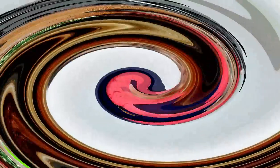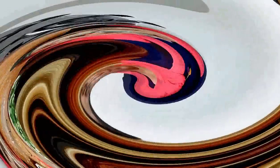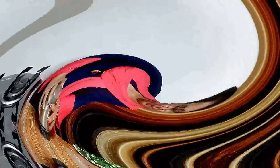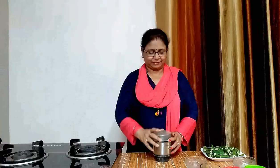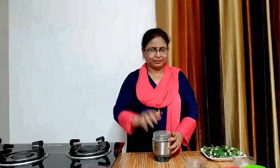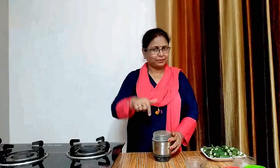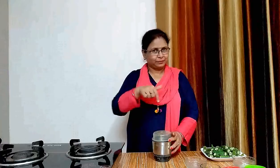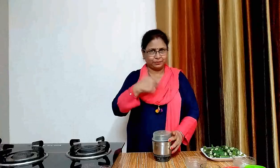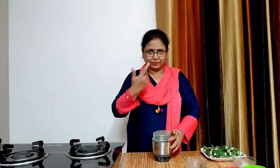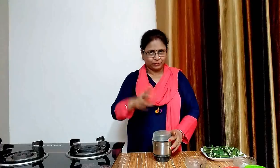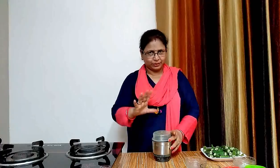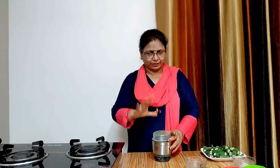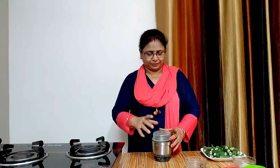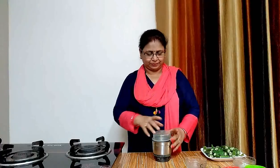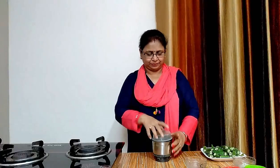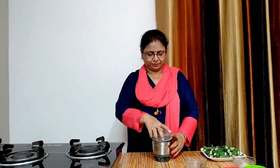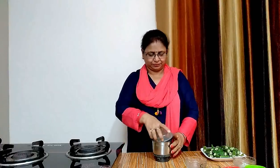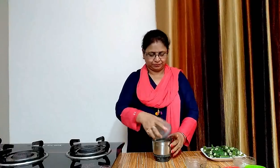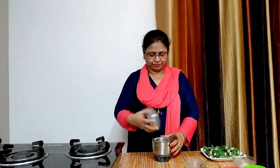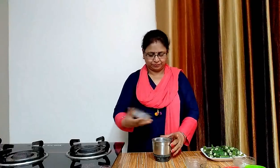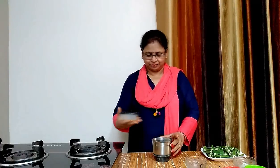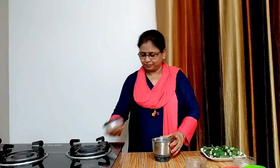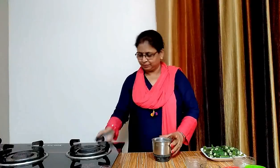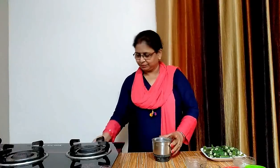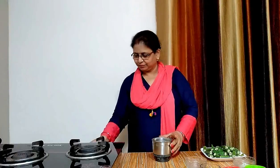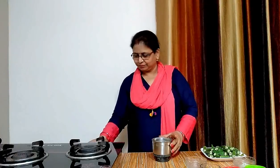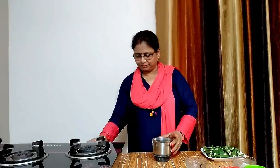मुंपली के दाने पिस चुके हैं